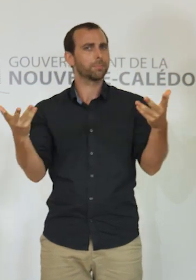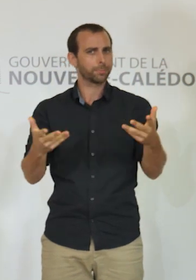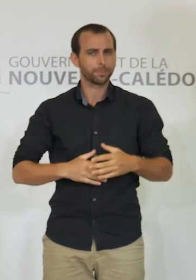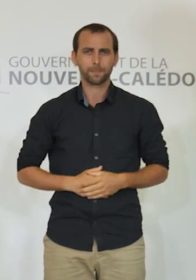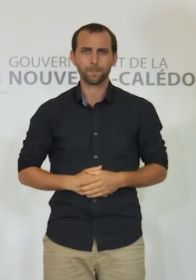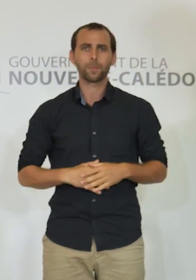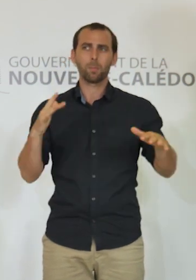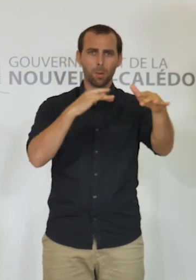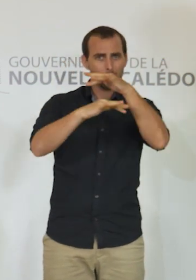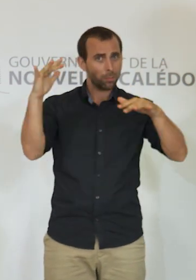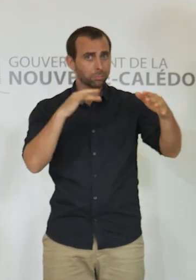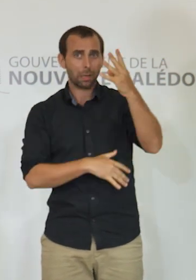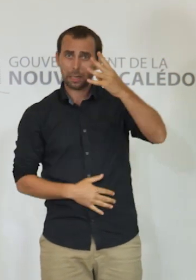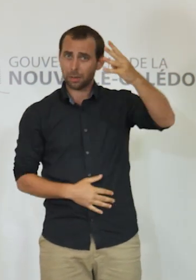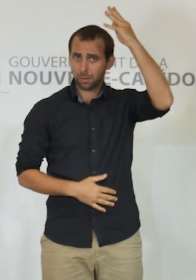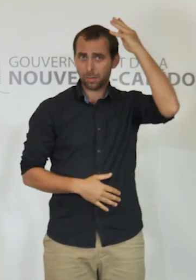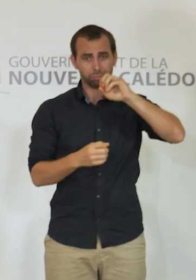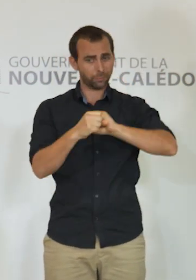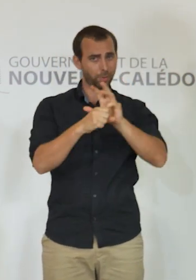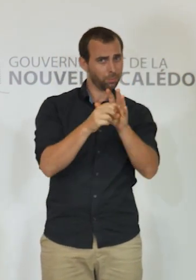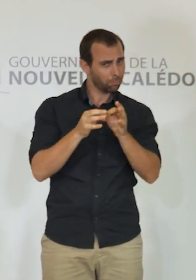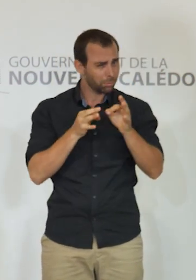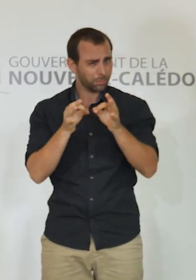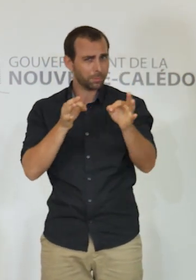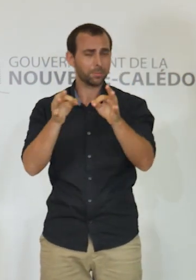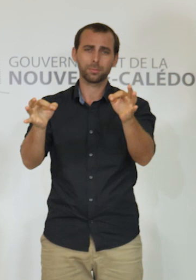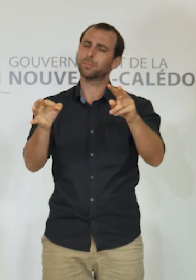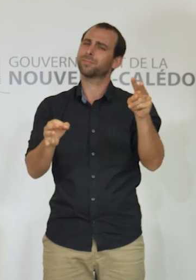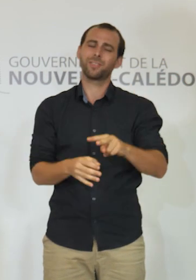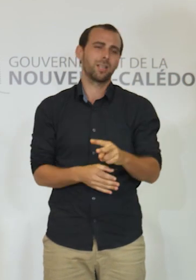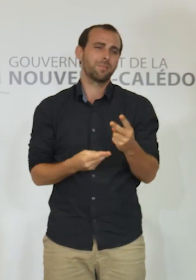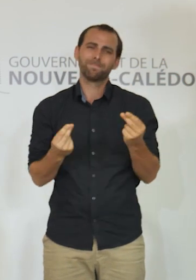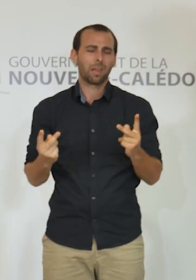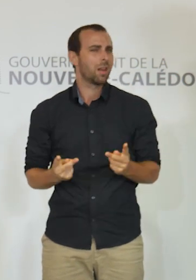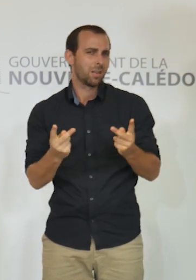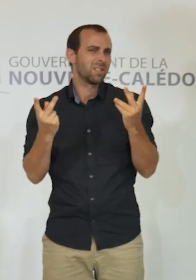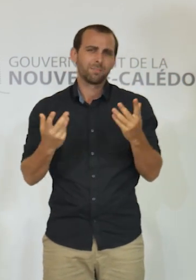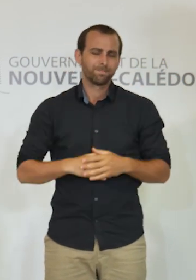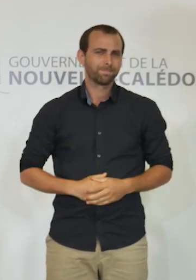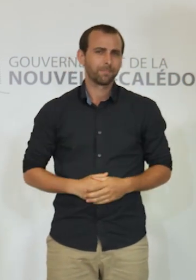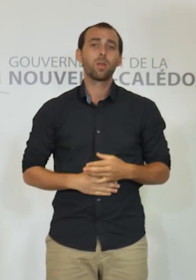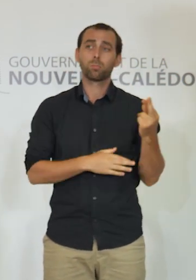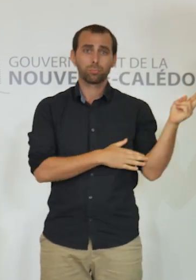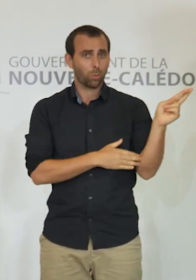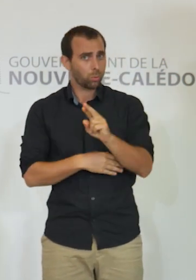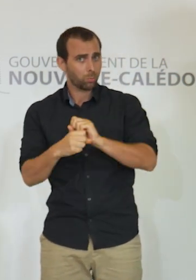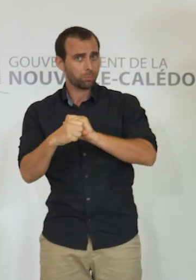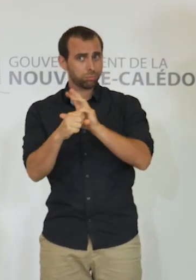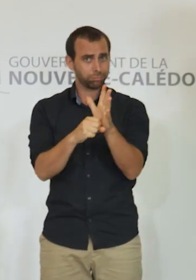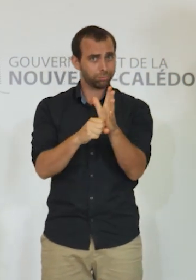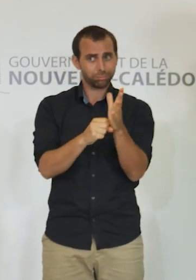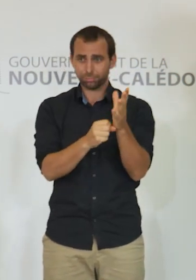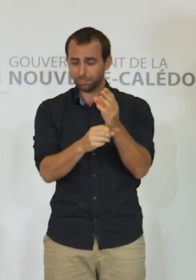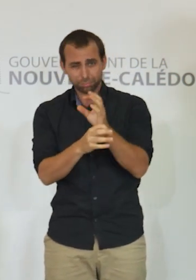population calédonienne est faible et retrouver notre caractère Covid-free est